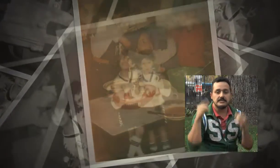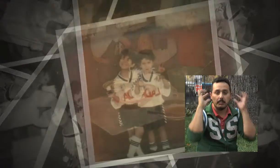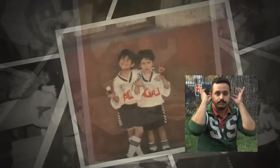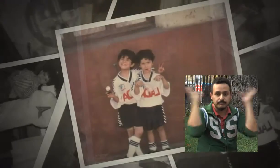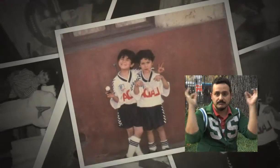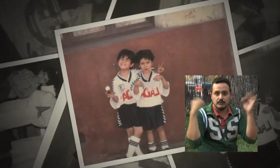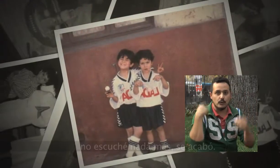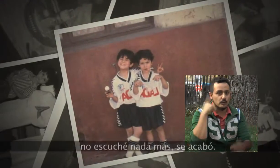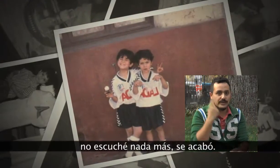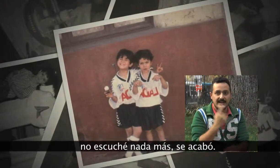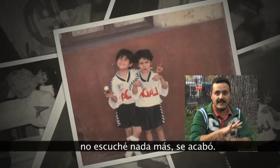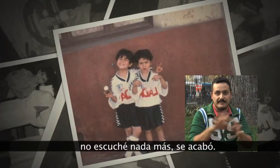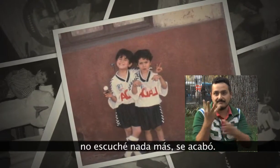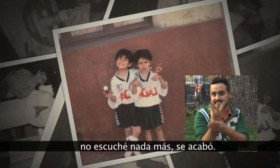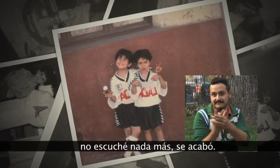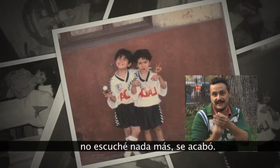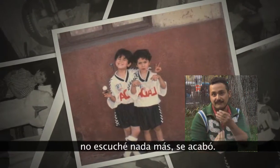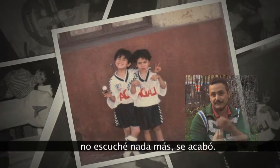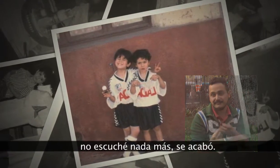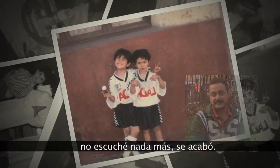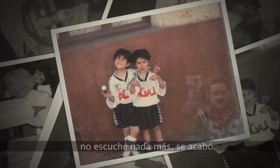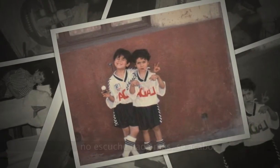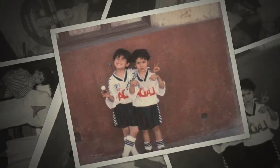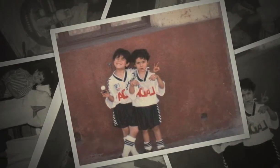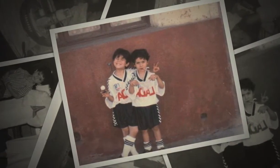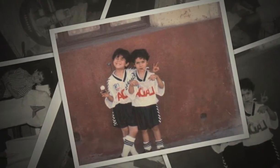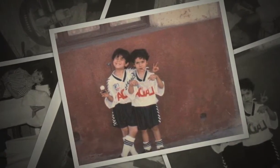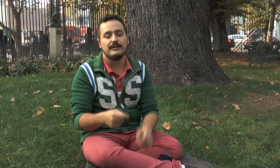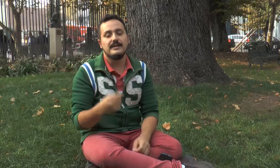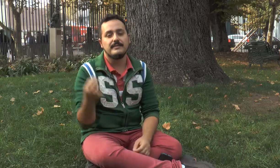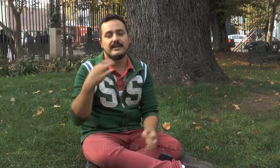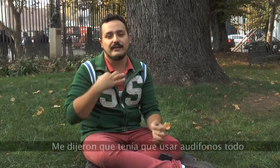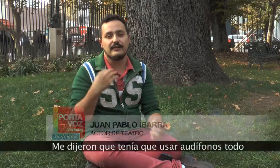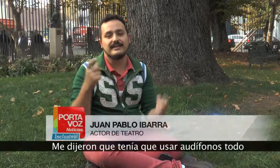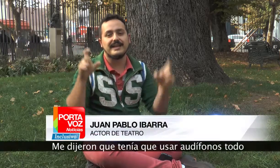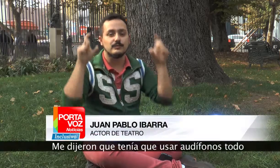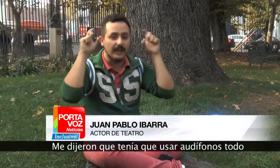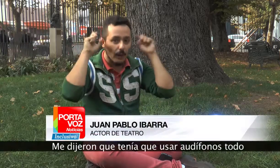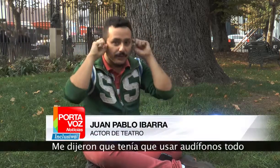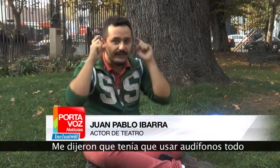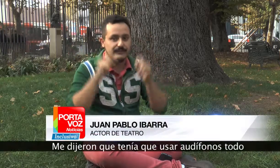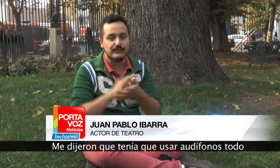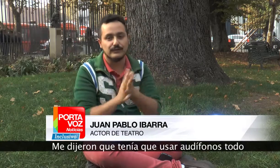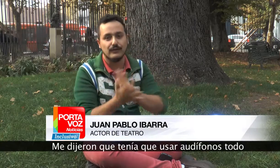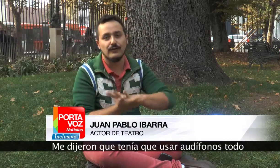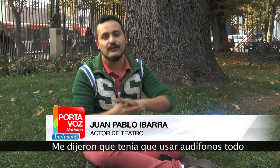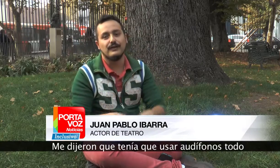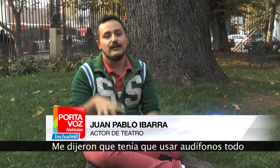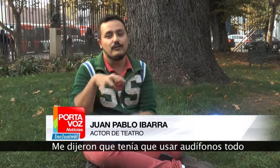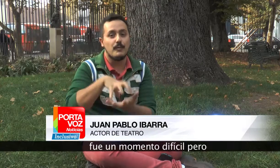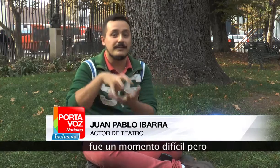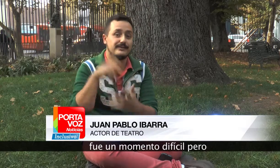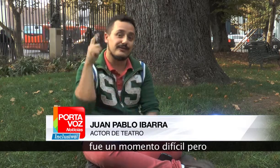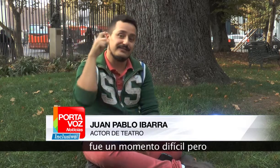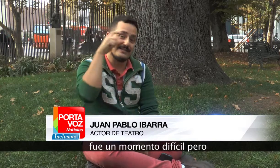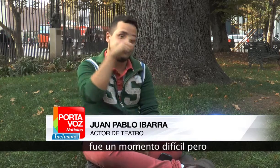no escuché nada más, se acabó. Me dijeron que tenía que usar audífono y todo, fue un momento difícil,